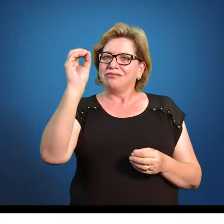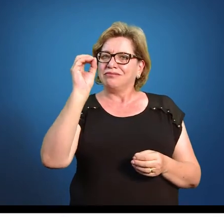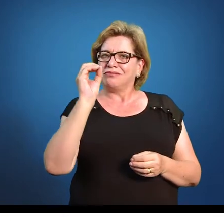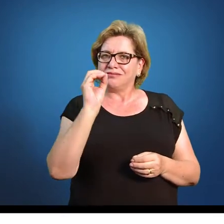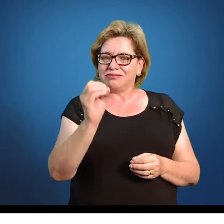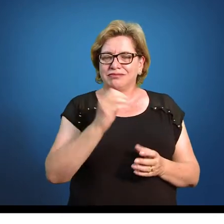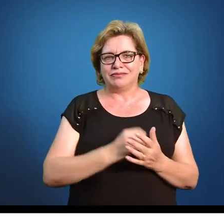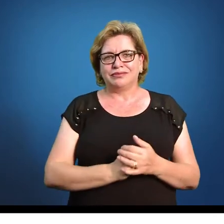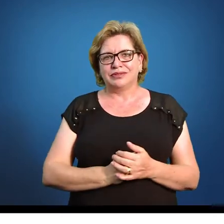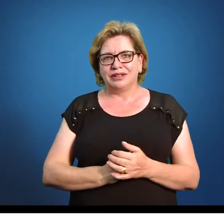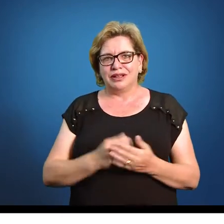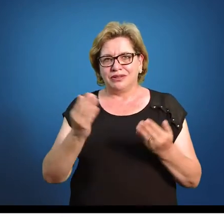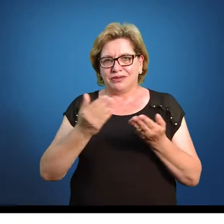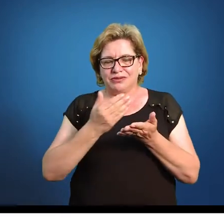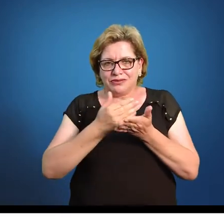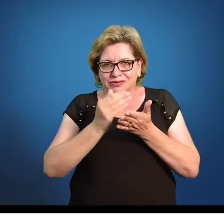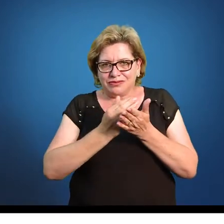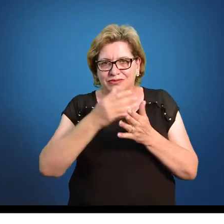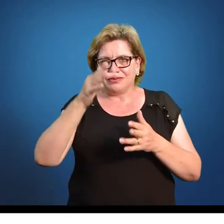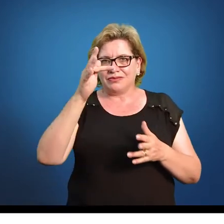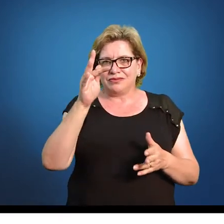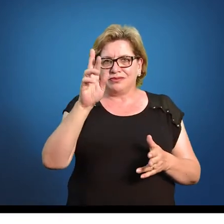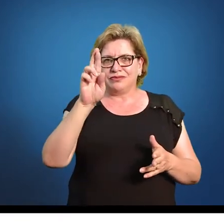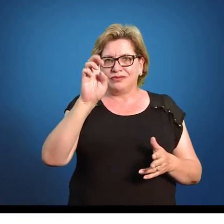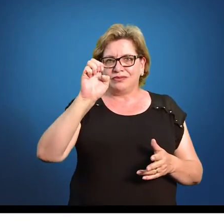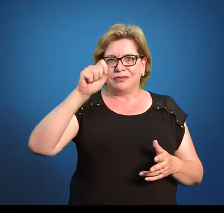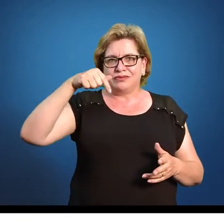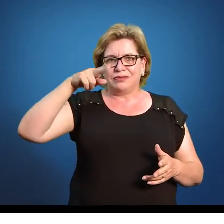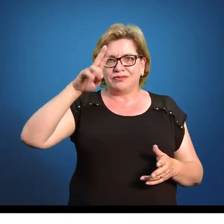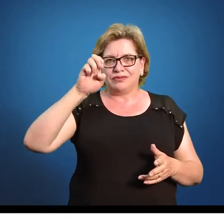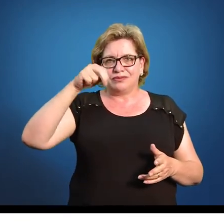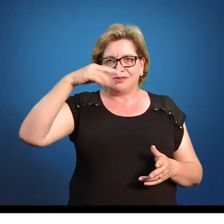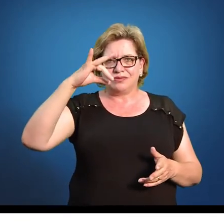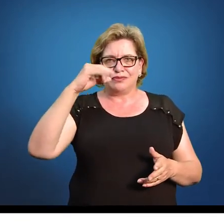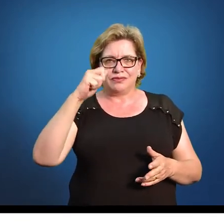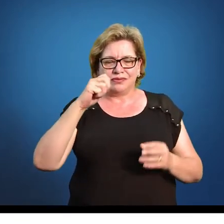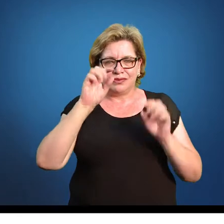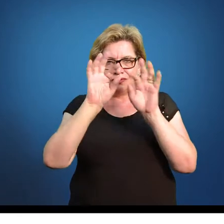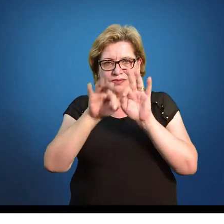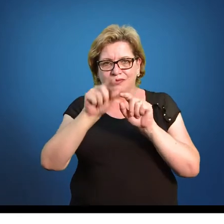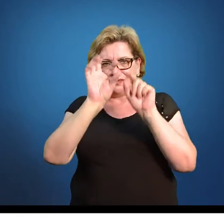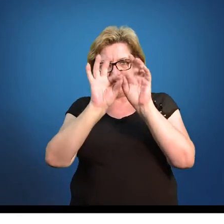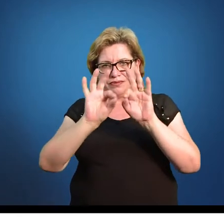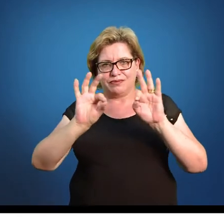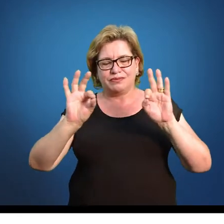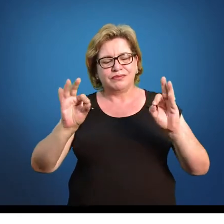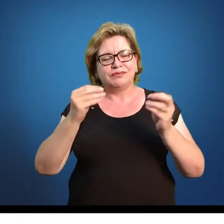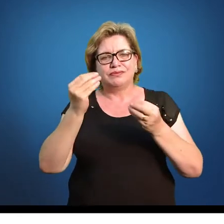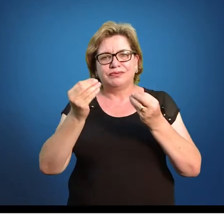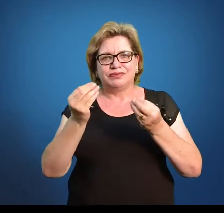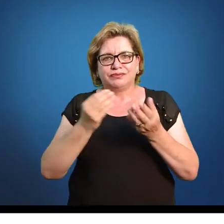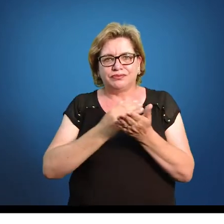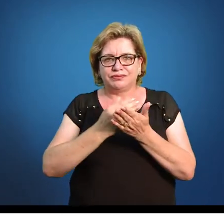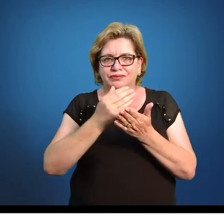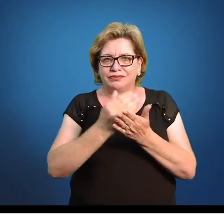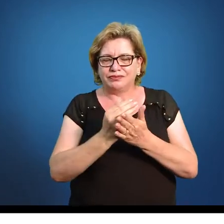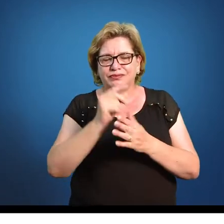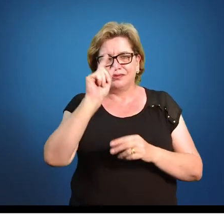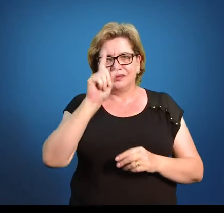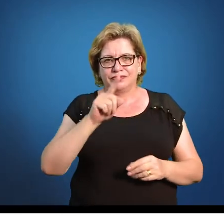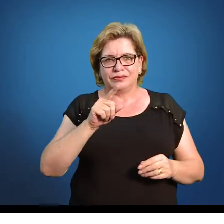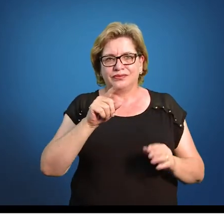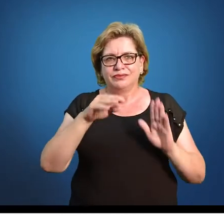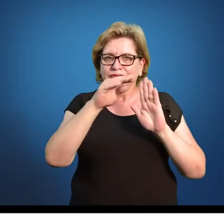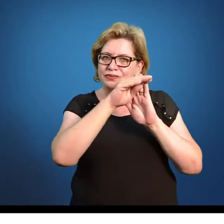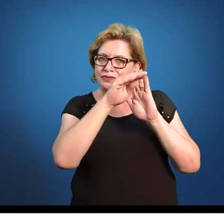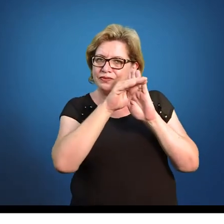Então na nossa distribuição de frequência, a gente já tem uma frequência. Que é a frequência simples. Que a origem dela é justamente do